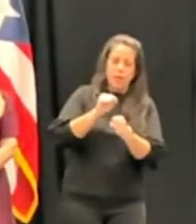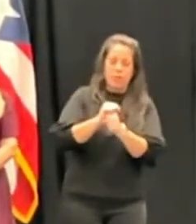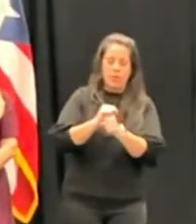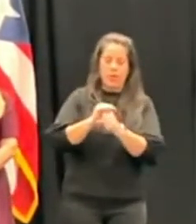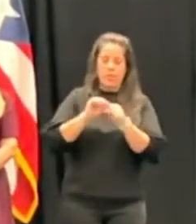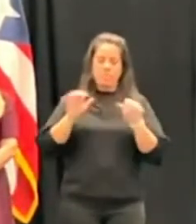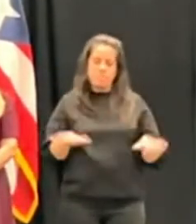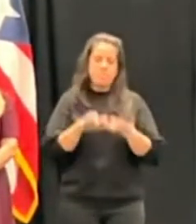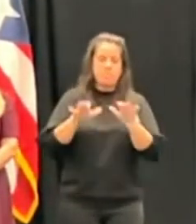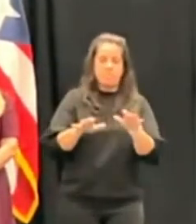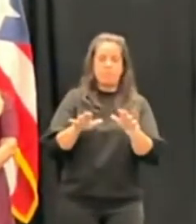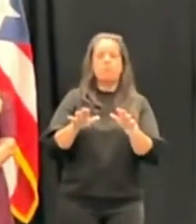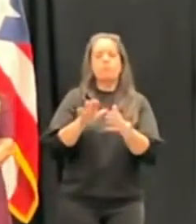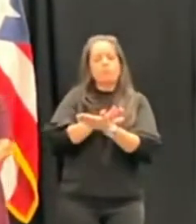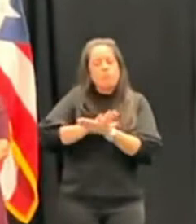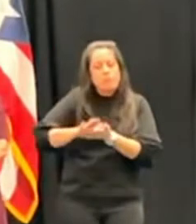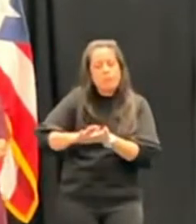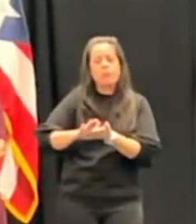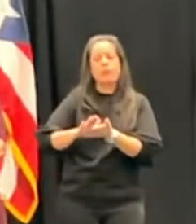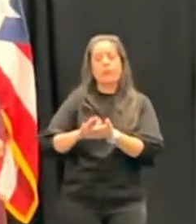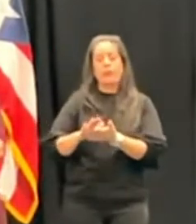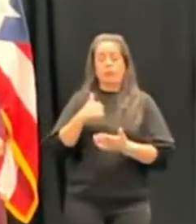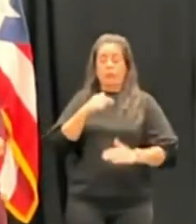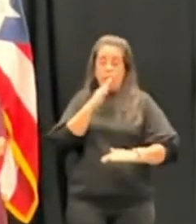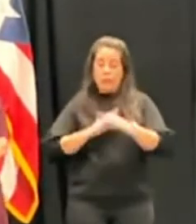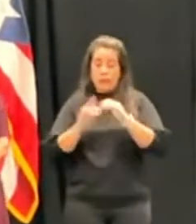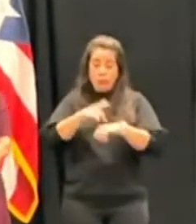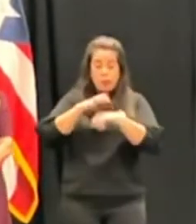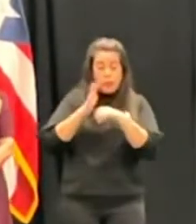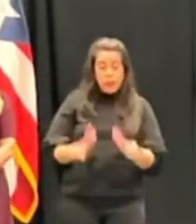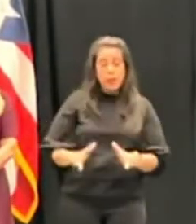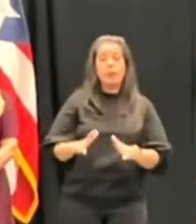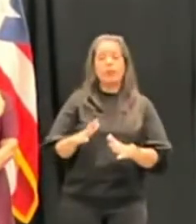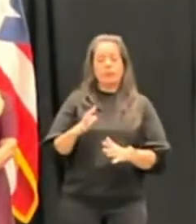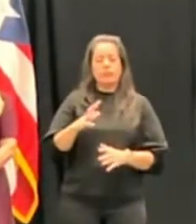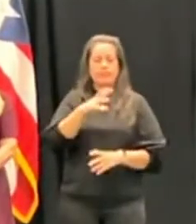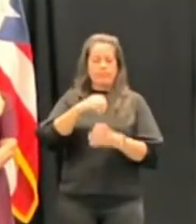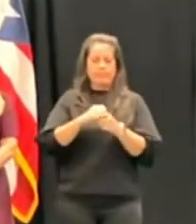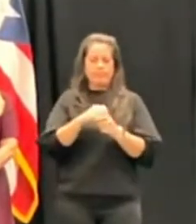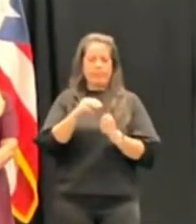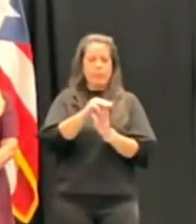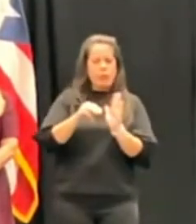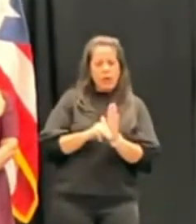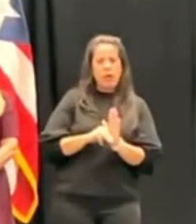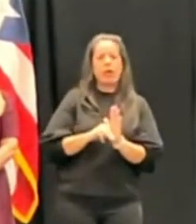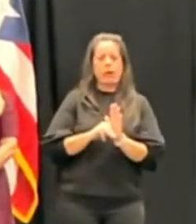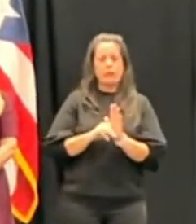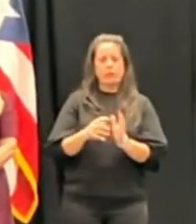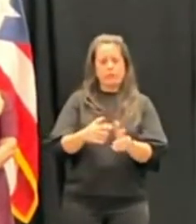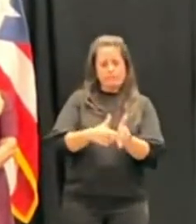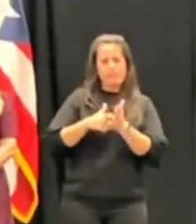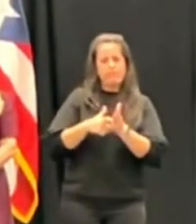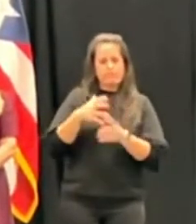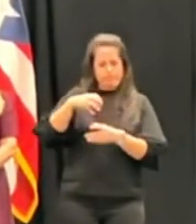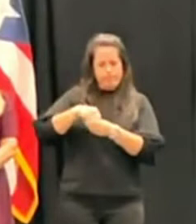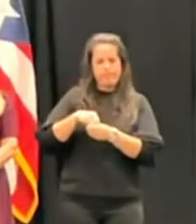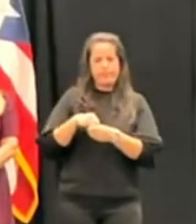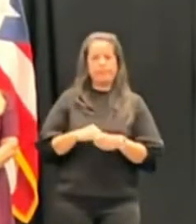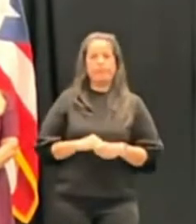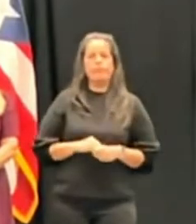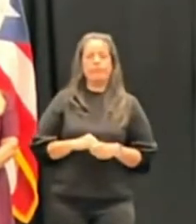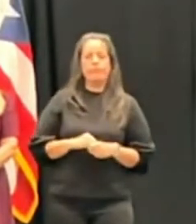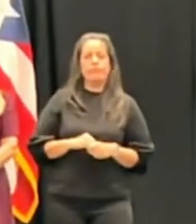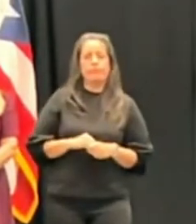integridad. Soy una humilde puertorriqueña de profundas convicciones y valores arraigados. Sin embargo,